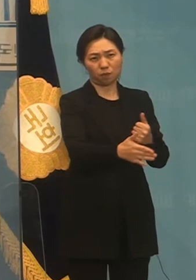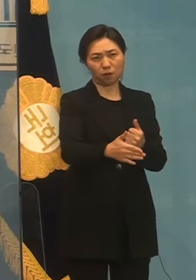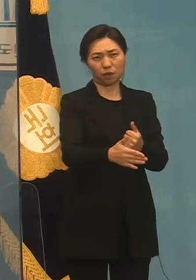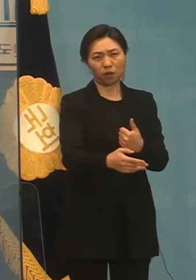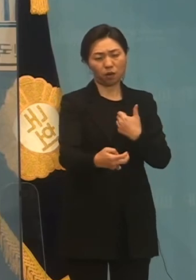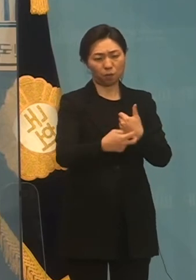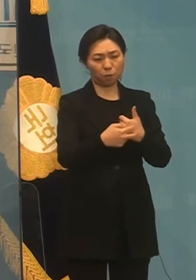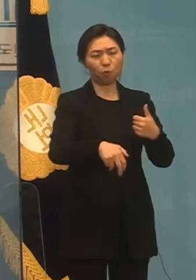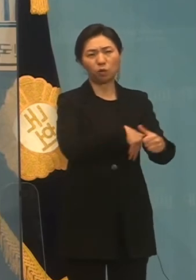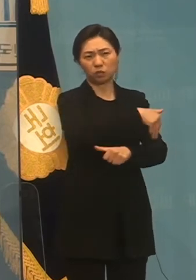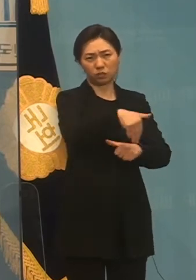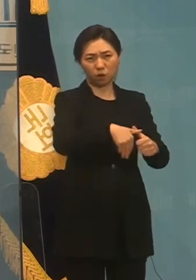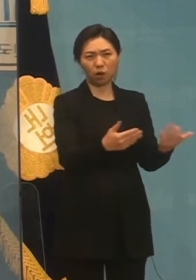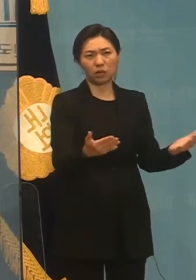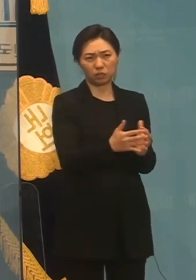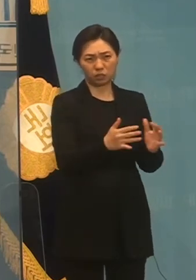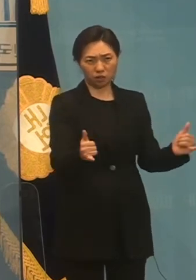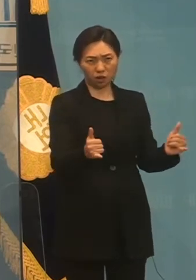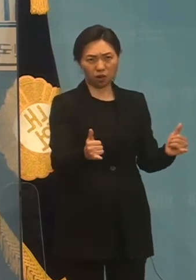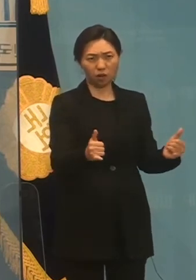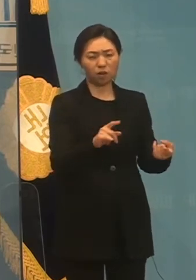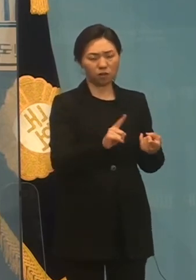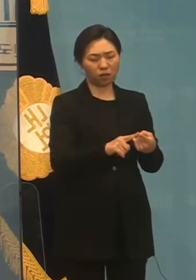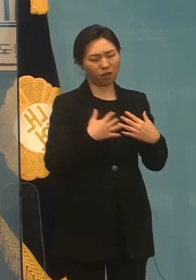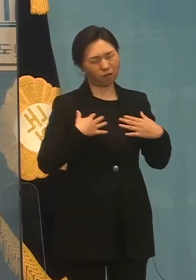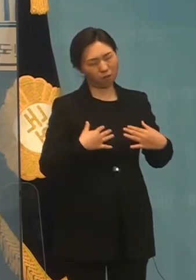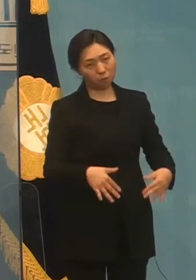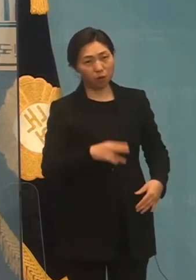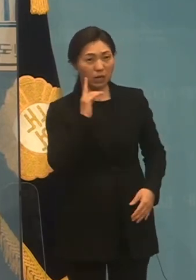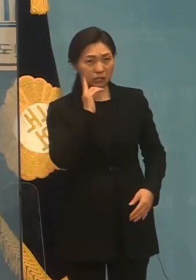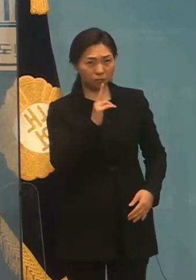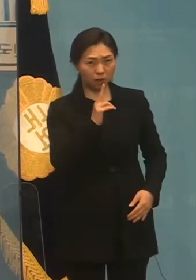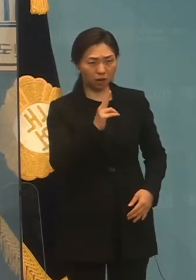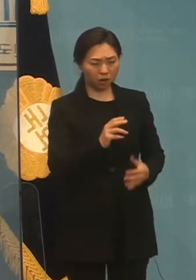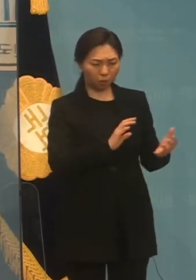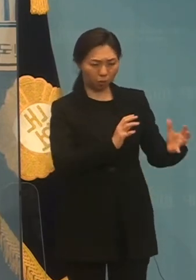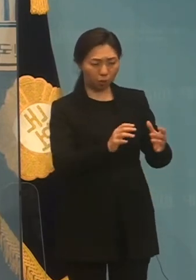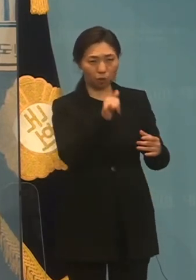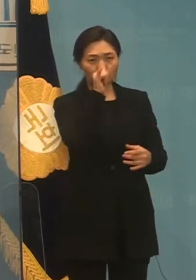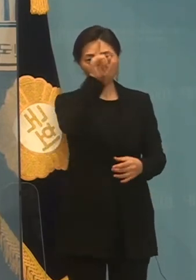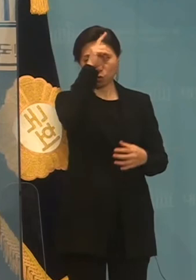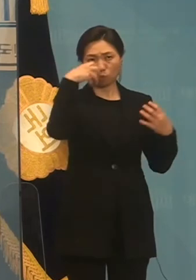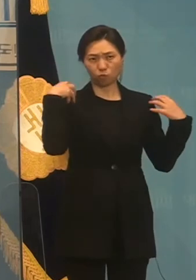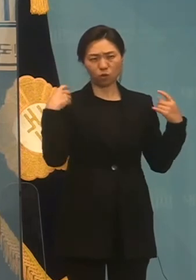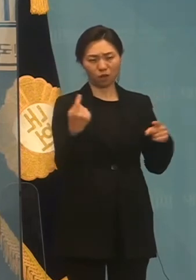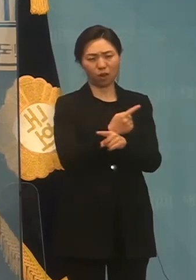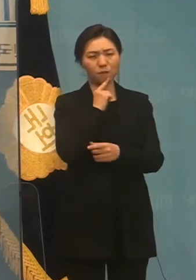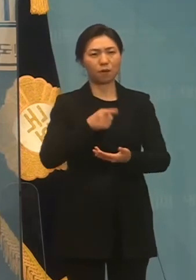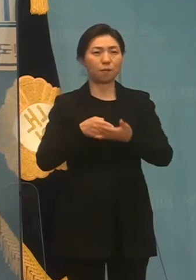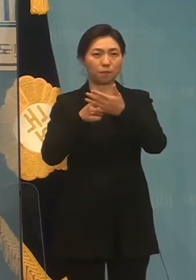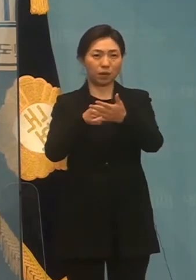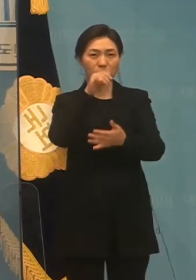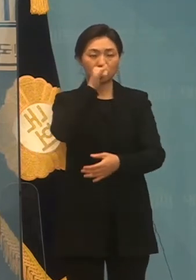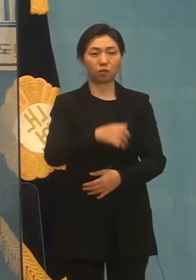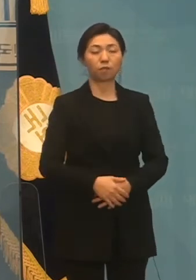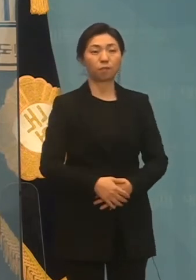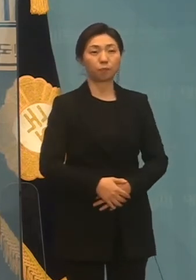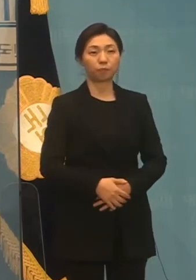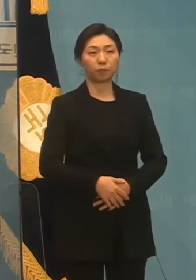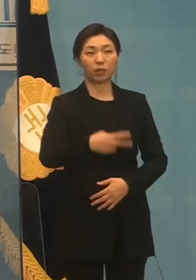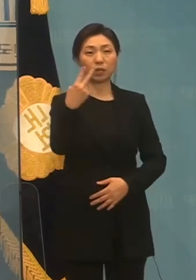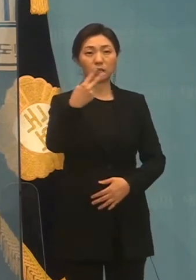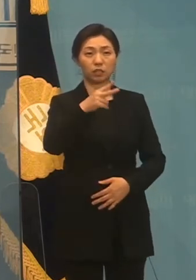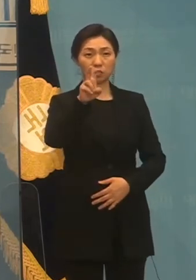실패를 비판하고 정부의 대책을 촉구했습니다. 2022년도 예산 1순위로 보건의료 위력